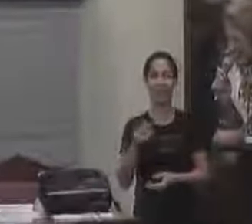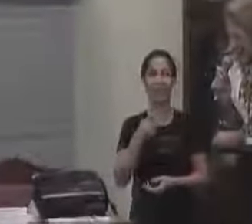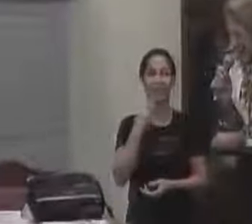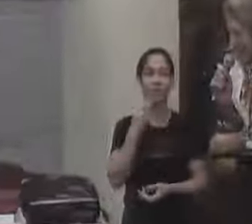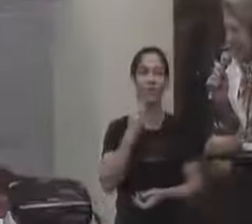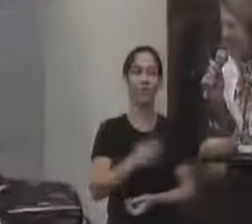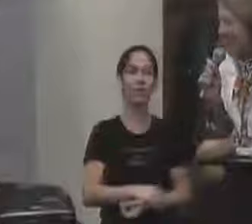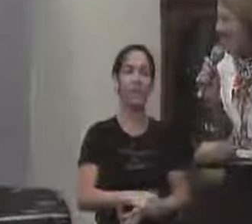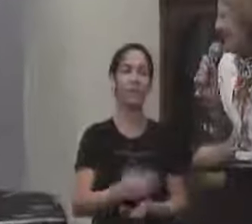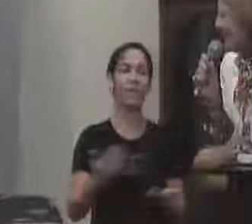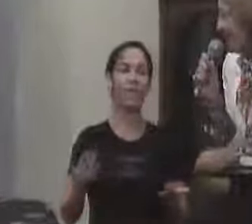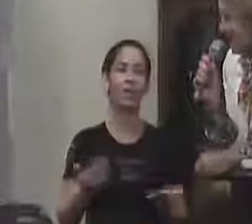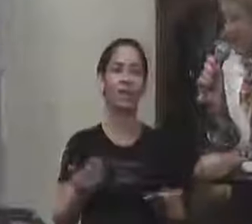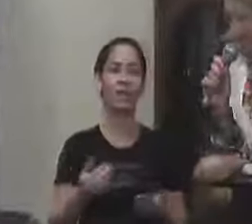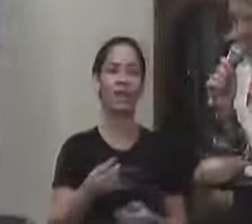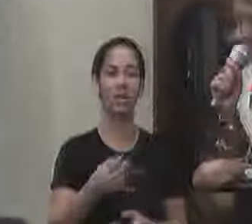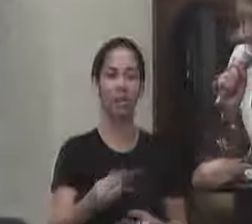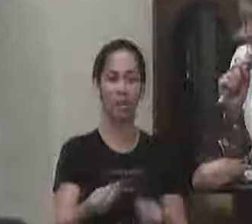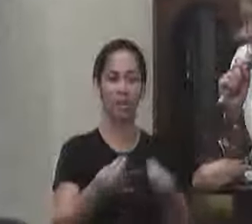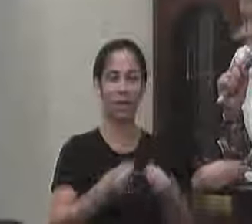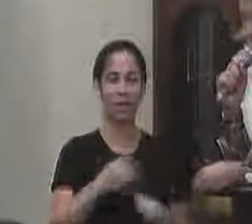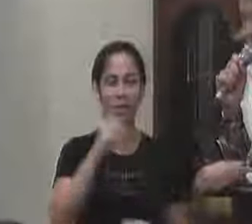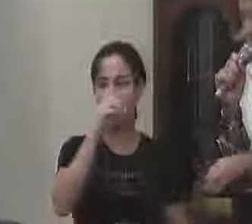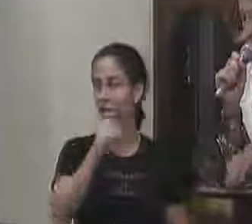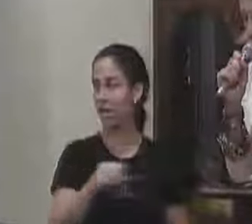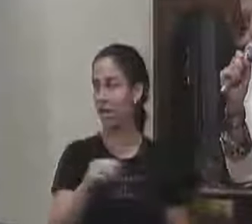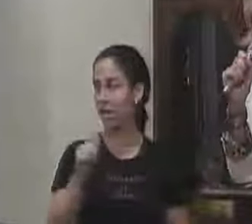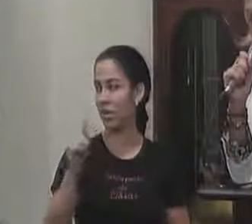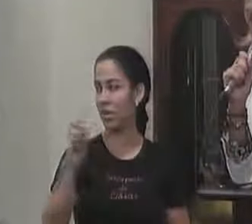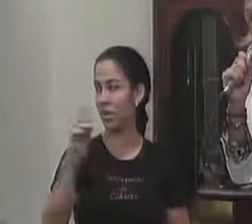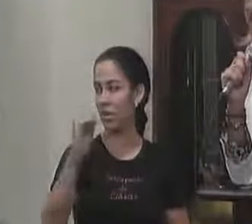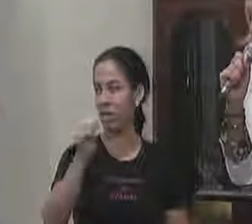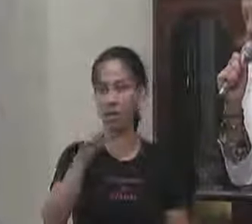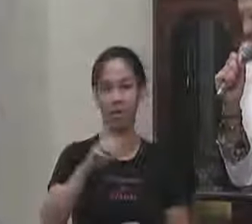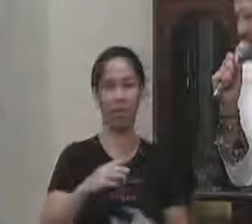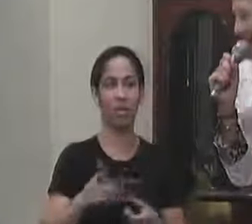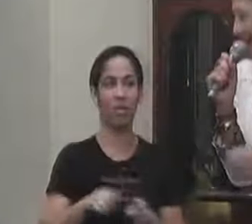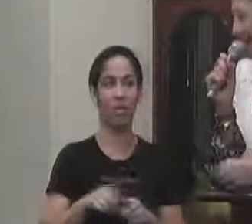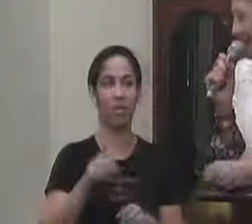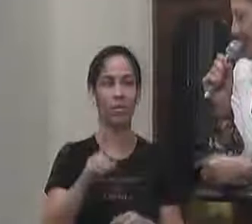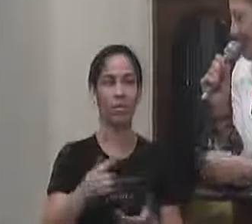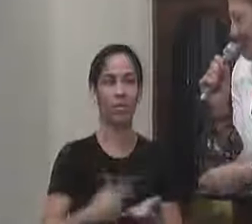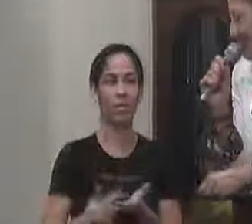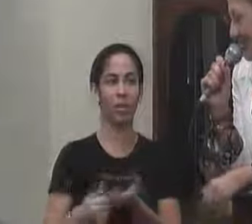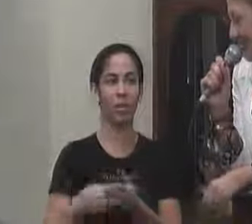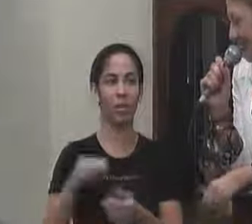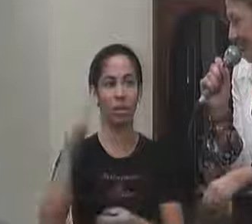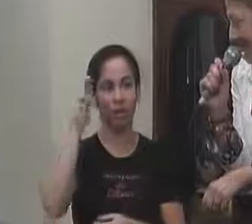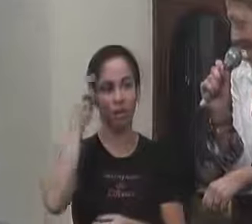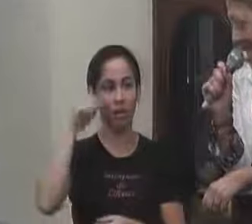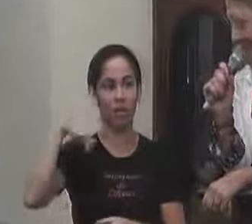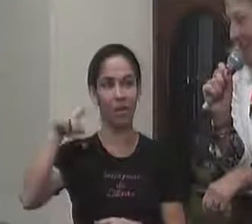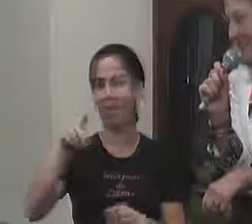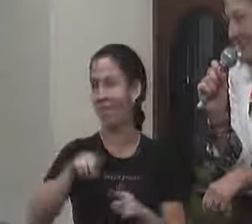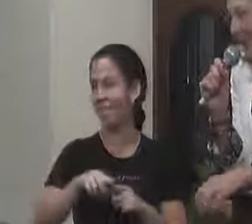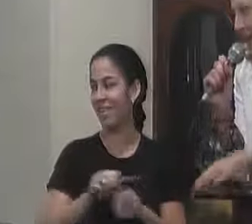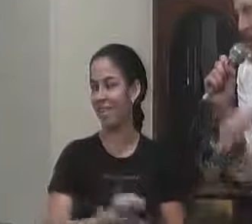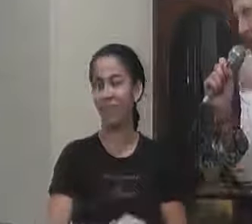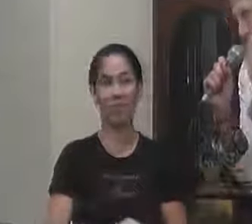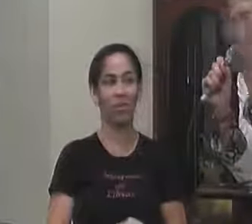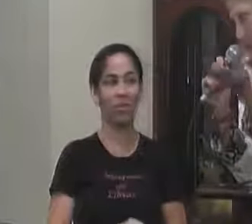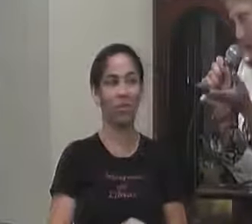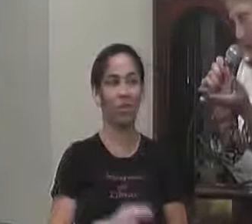hoje recebi a diretora da Geralda Fonseca do desvio gomes e está marcado eu vou lá terça-feira vou